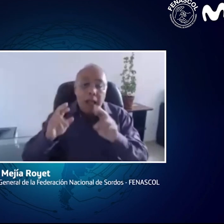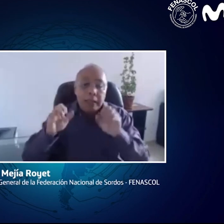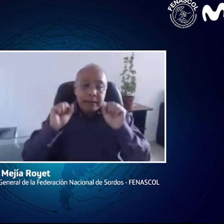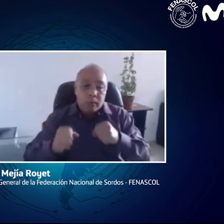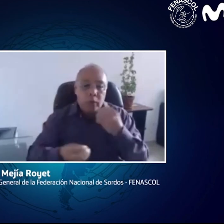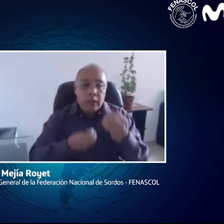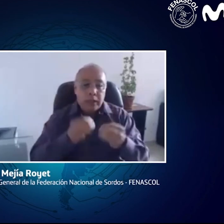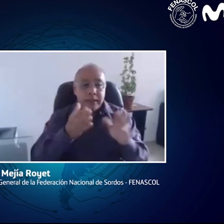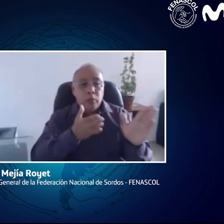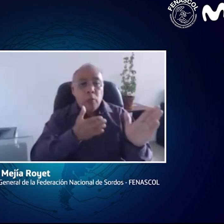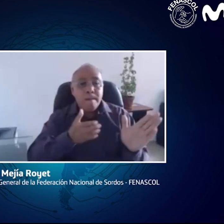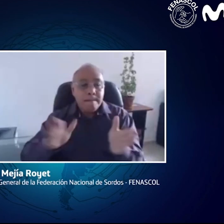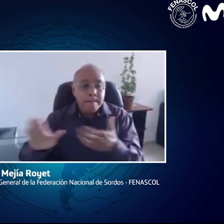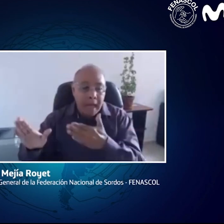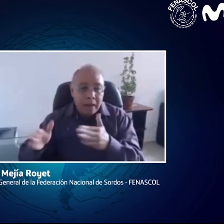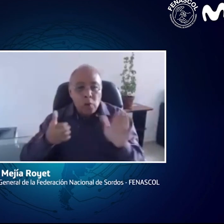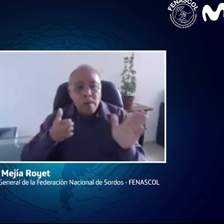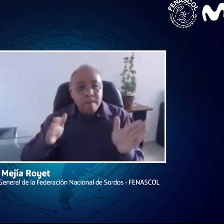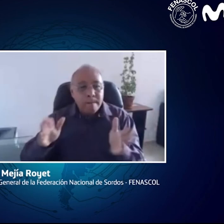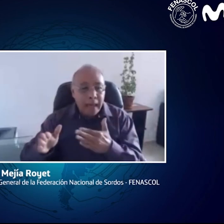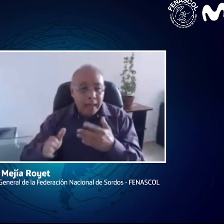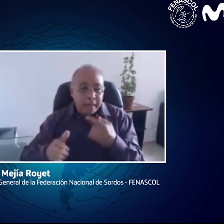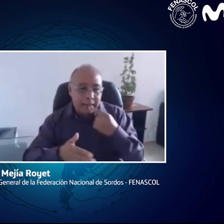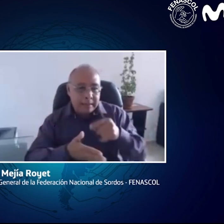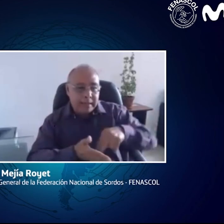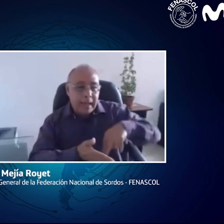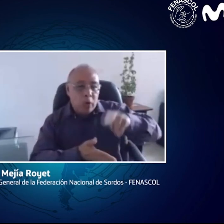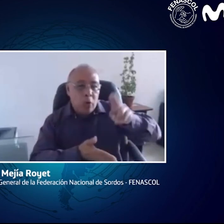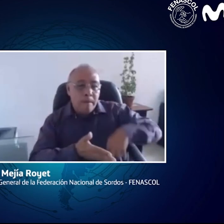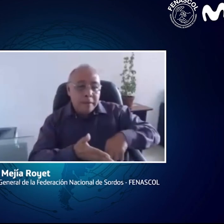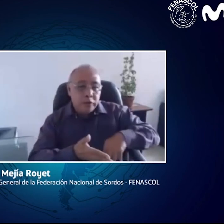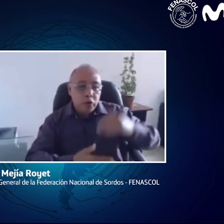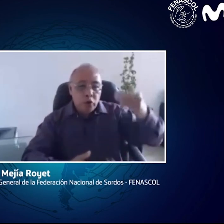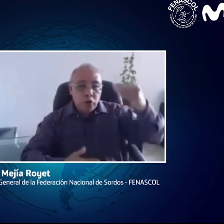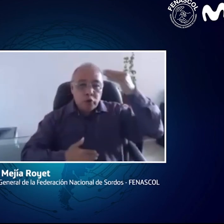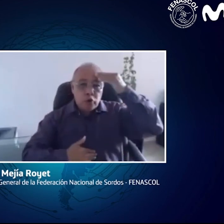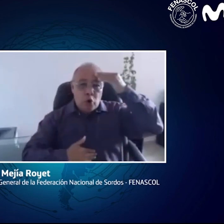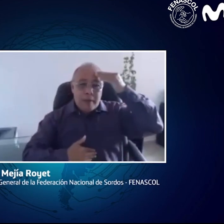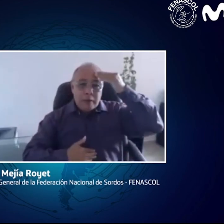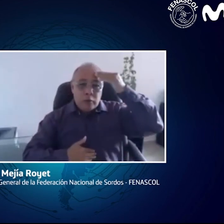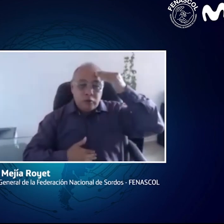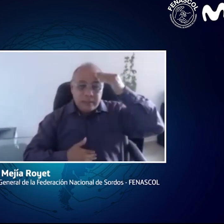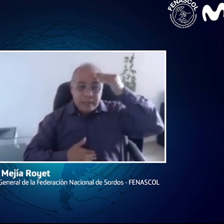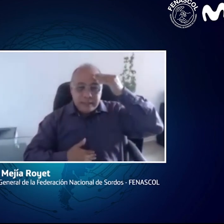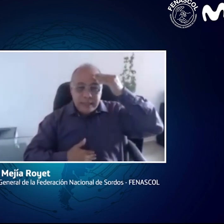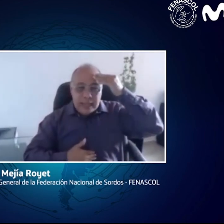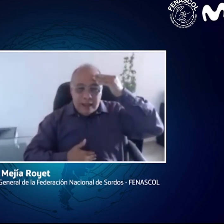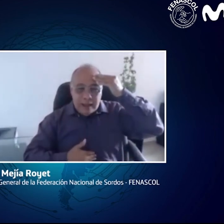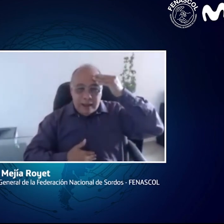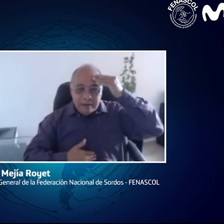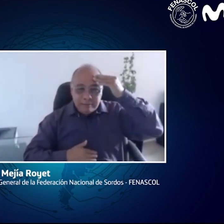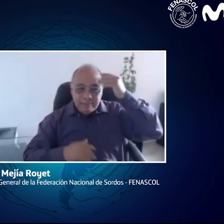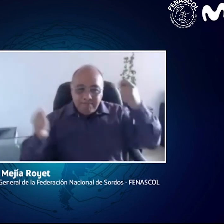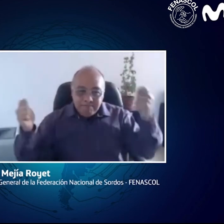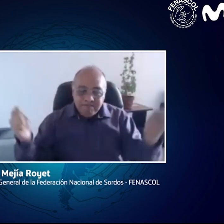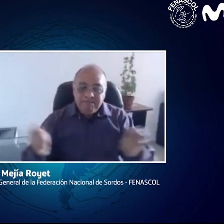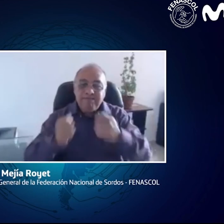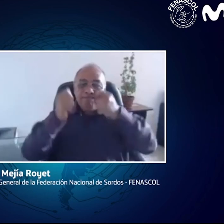barreras. Ojalá podamos hacer un plan de convención, de toma de conciencia, de la convención.